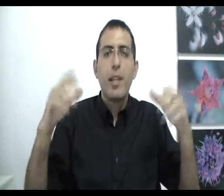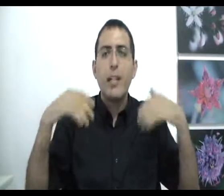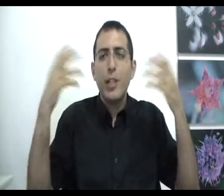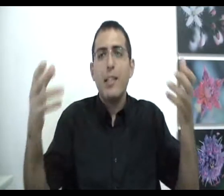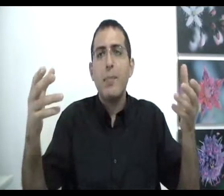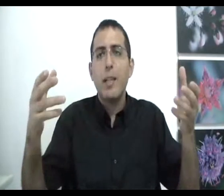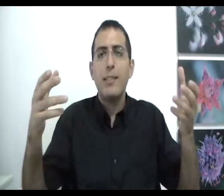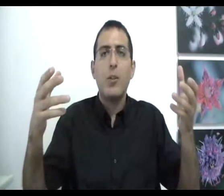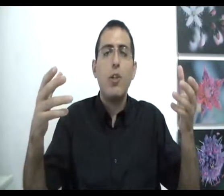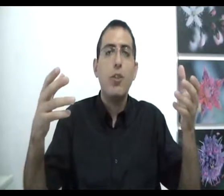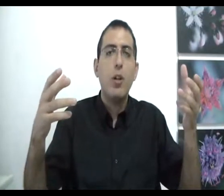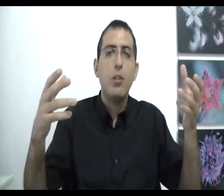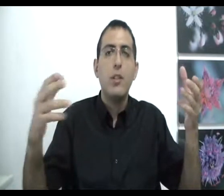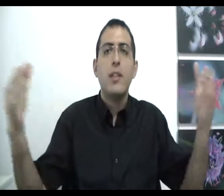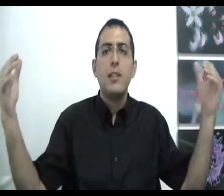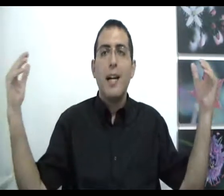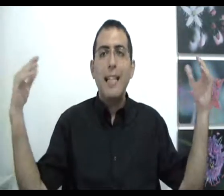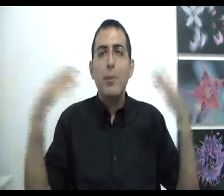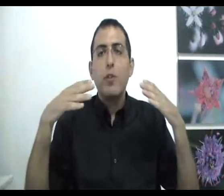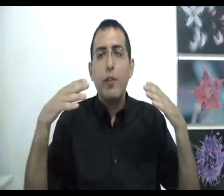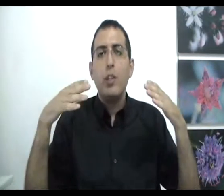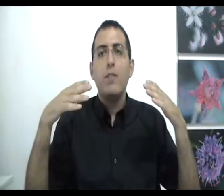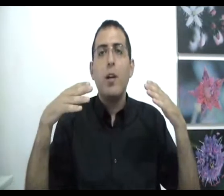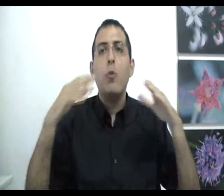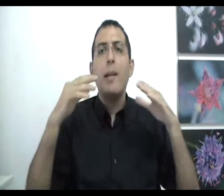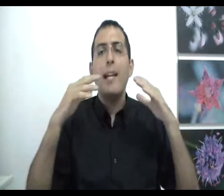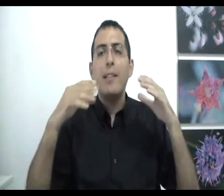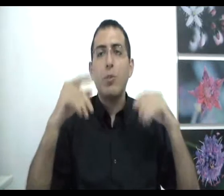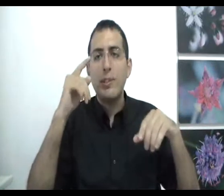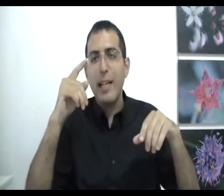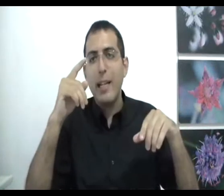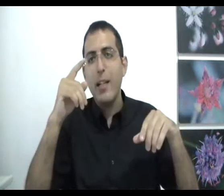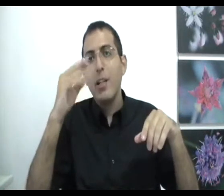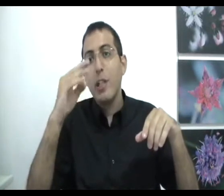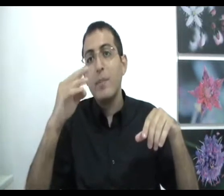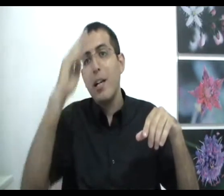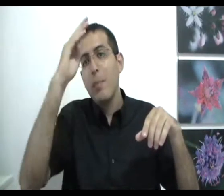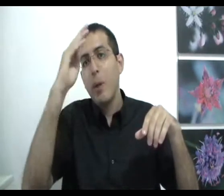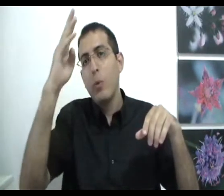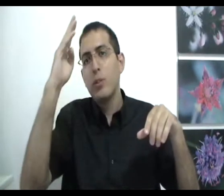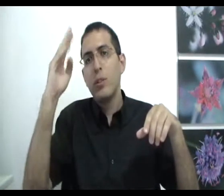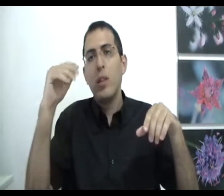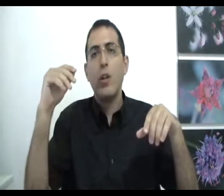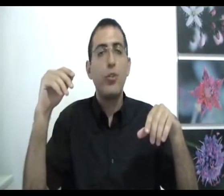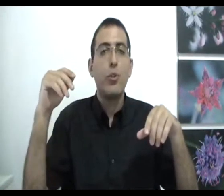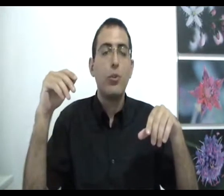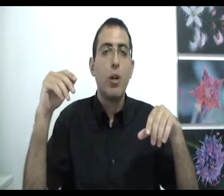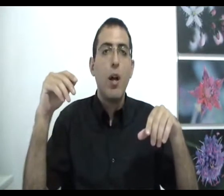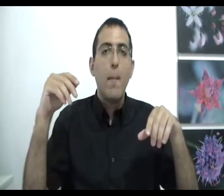כאשר האדם בודק את זה על כל השיטות אז בסופו של דבר הוא מגלה את אותו שכל שנמצא מחוץ לכל השיטות מה